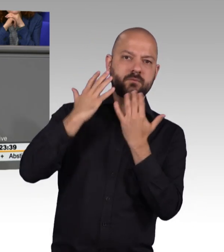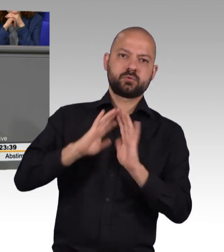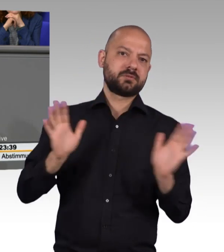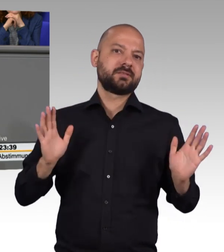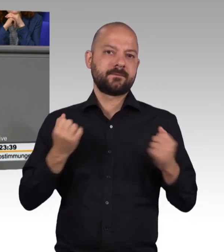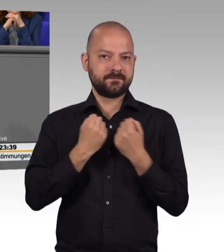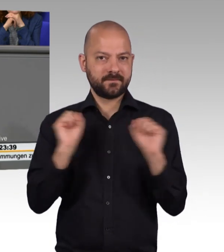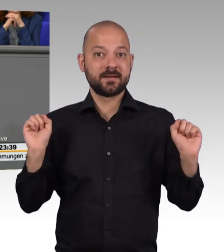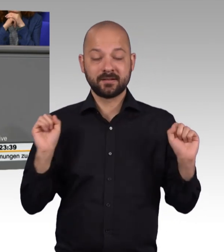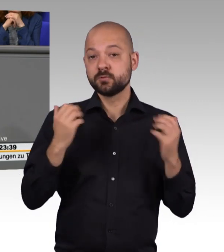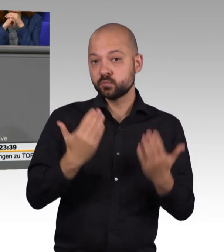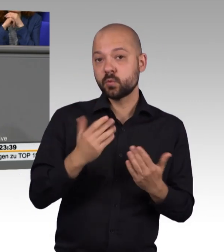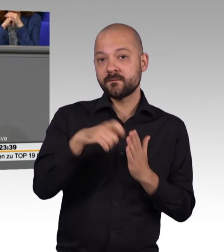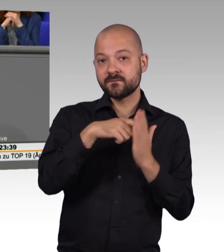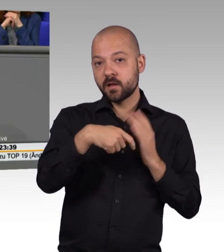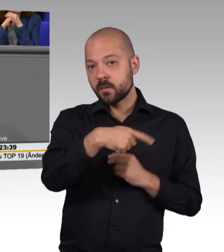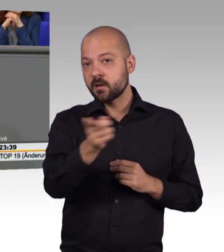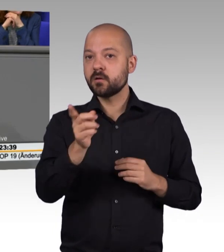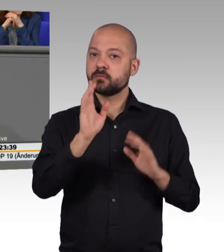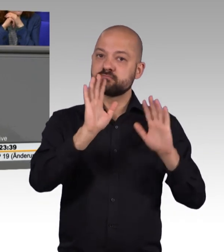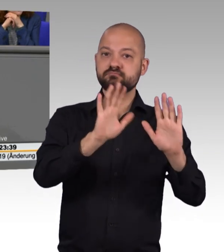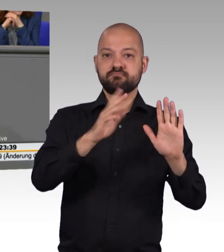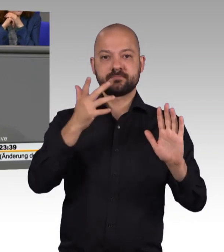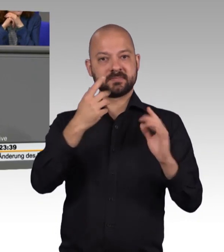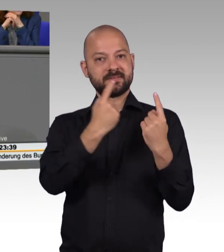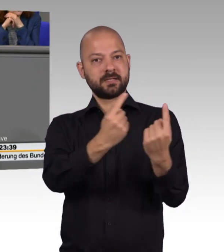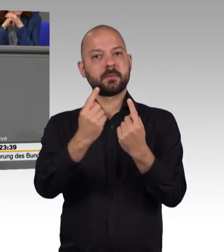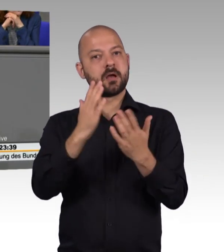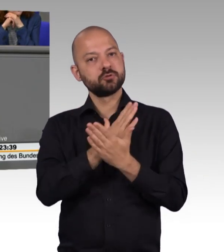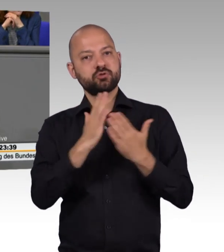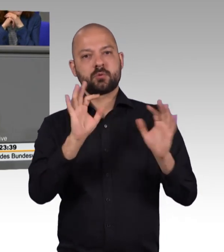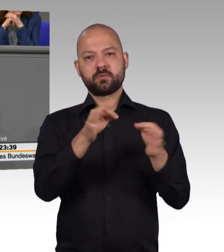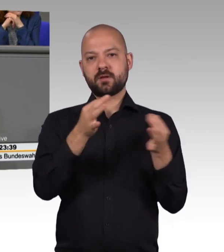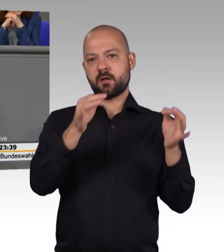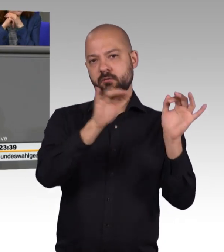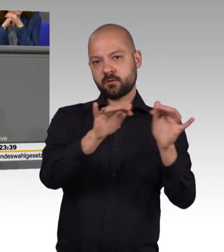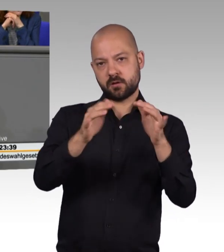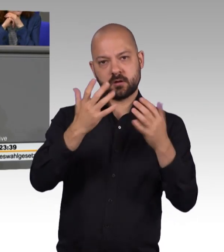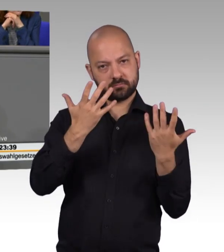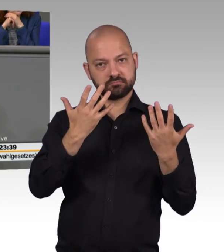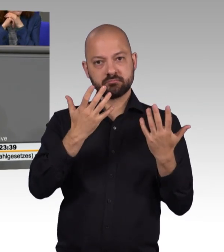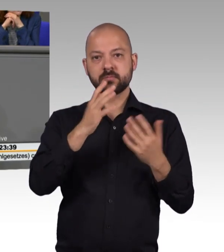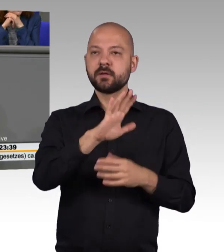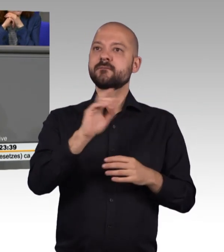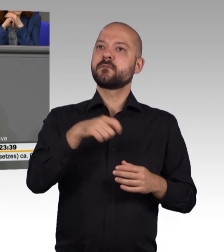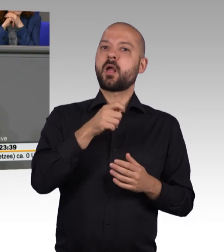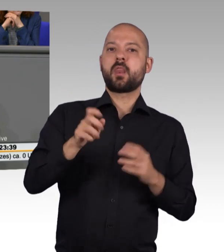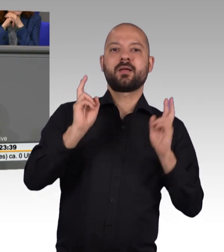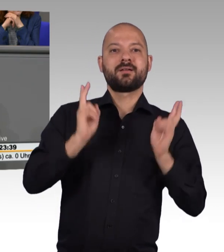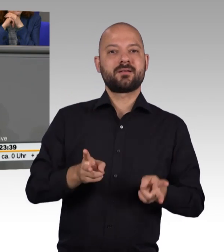notwendige Einsichts und Entscheidungsfähigkeit haben müssen, um ihr Wahlrecht selbstbestimmt auszuüben. Daher ist es nur